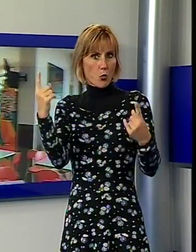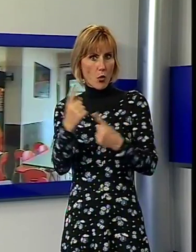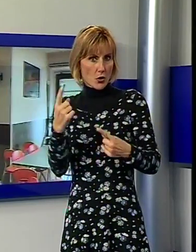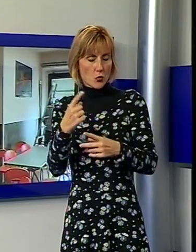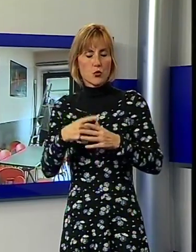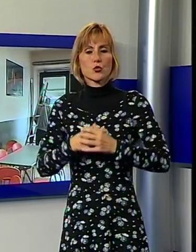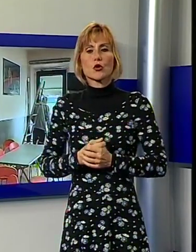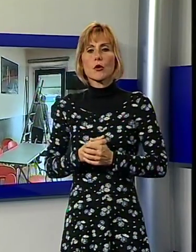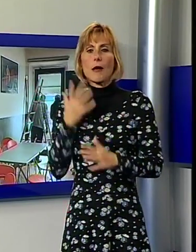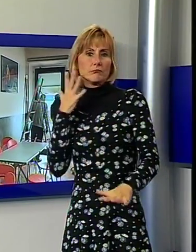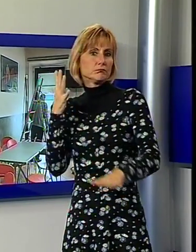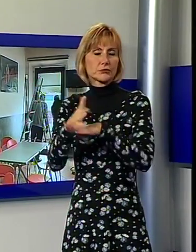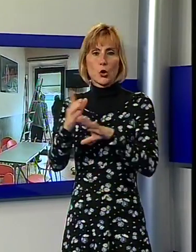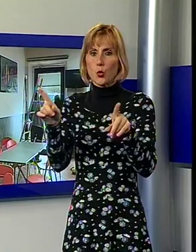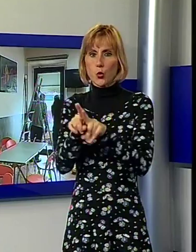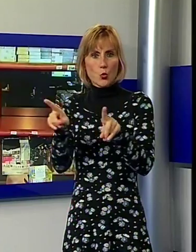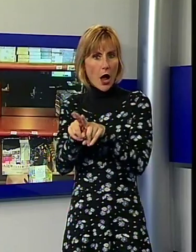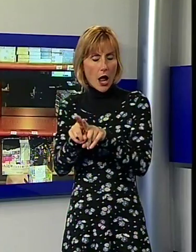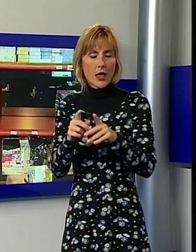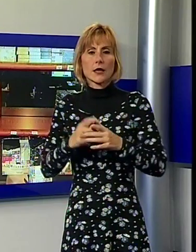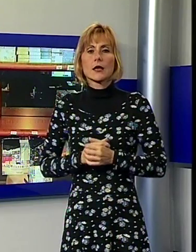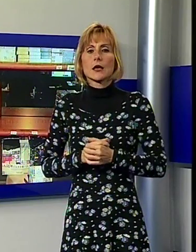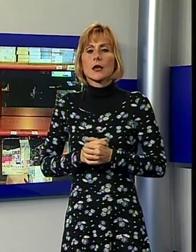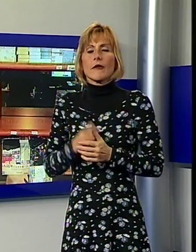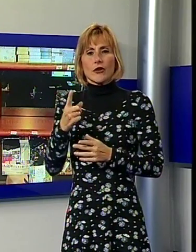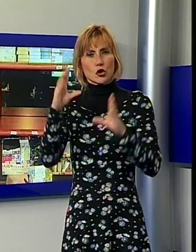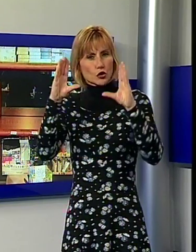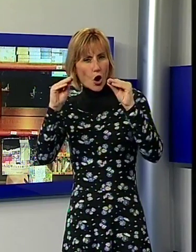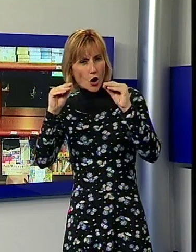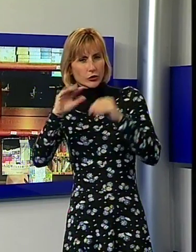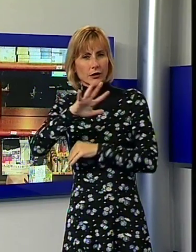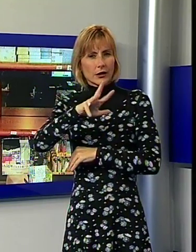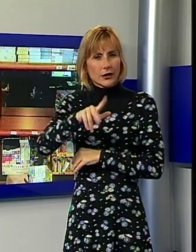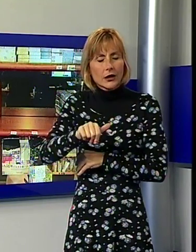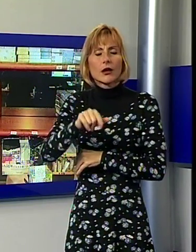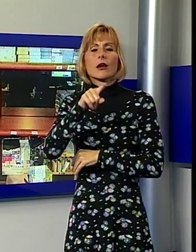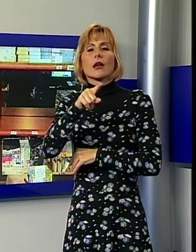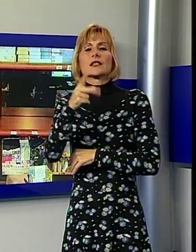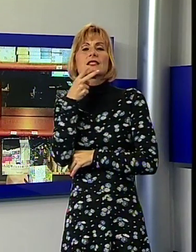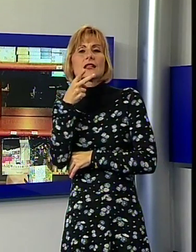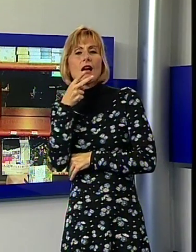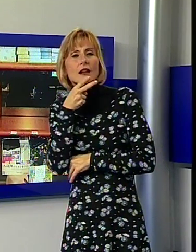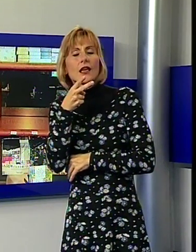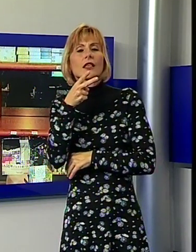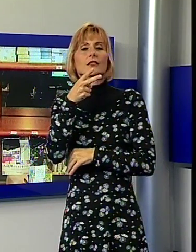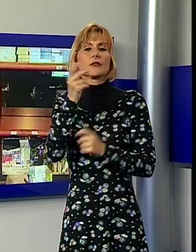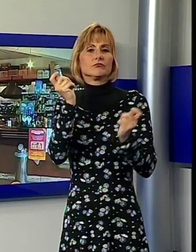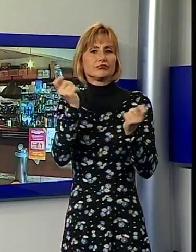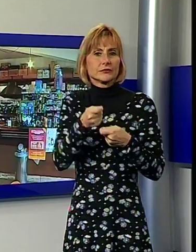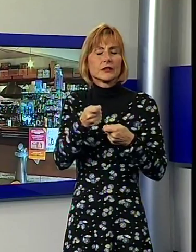agito così i ladri, che nella notte hanno rubato sigarette e gratte e vince a Porcari nei locali di Essirena Prisson Bar.